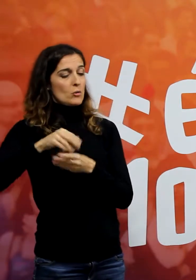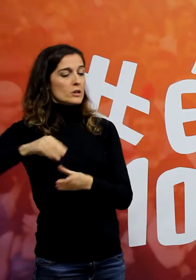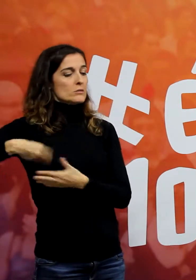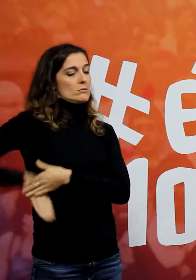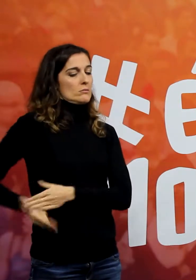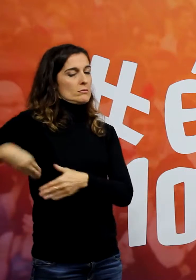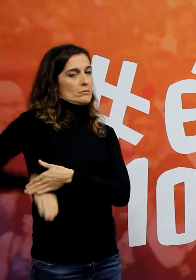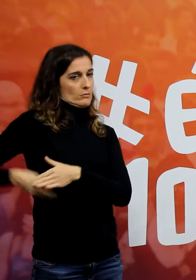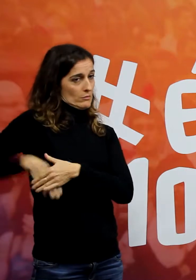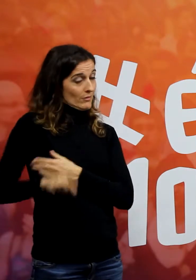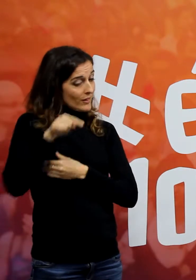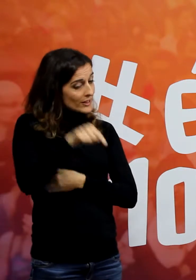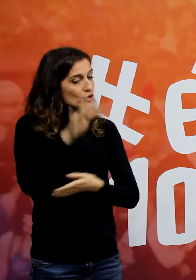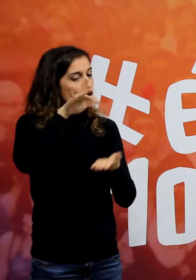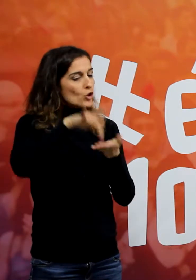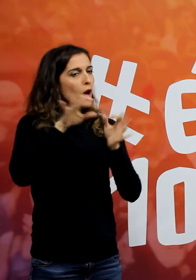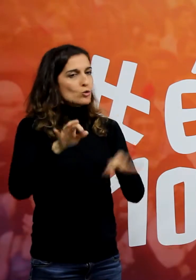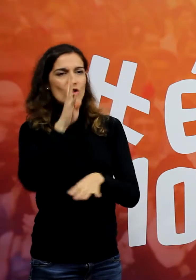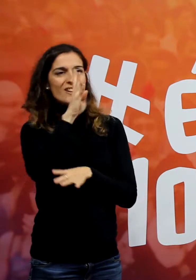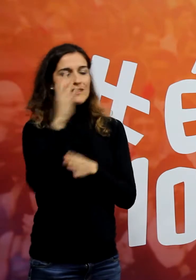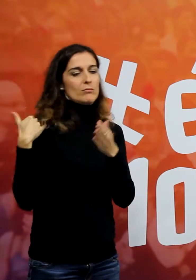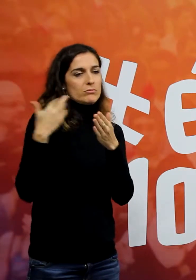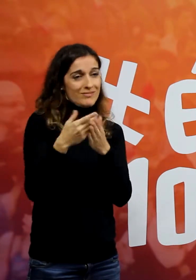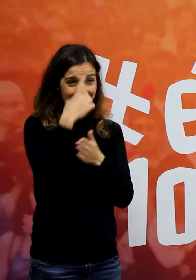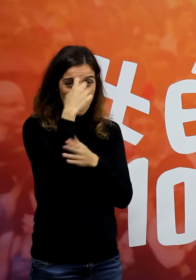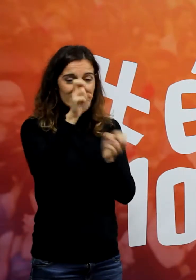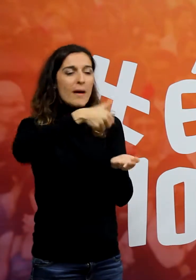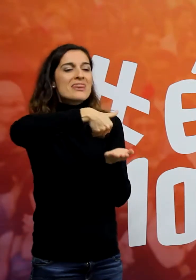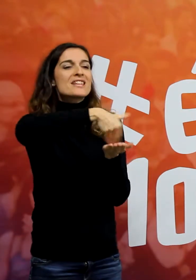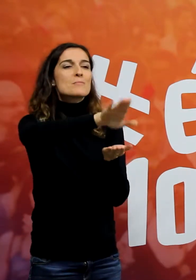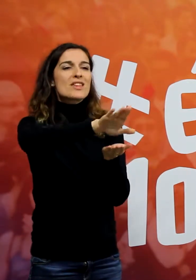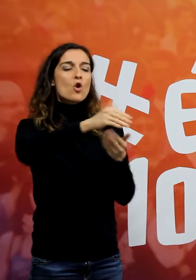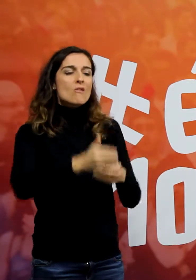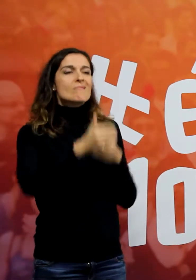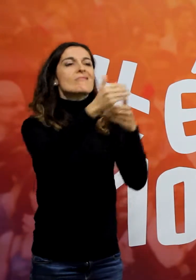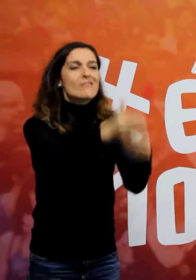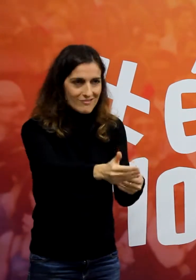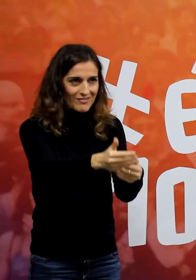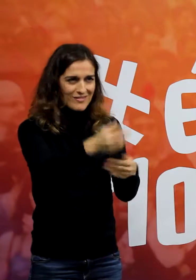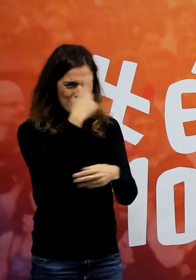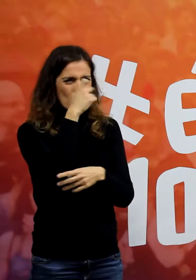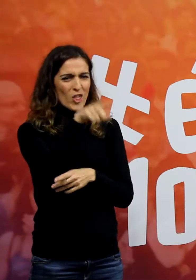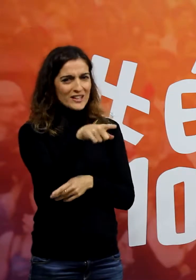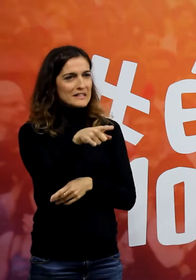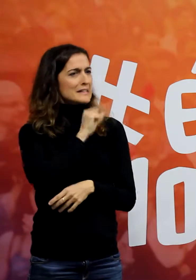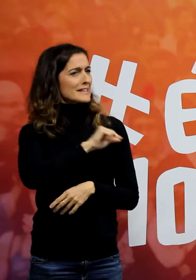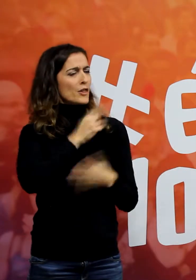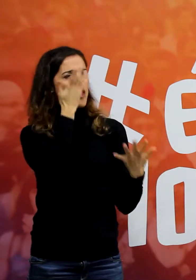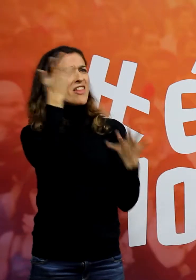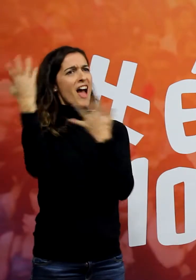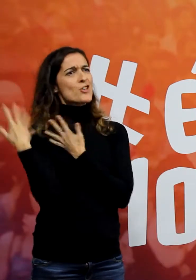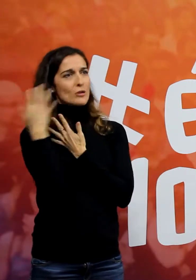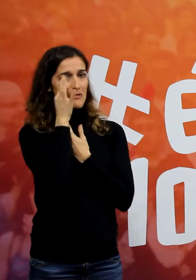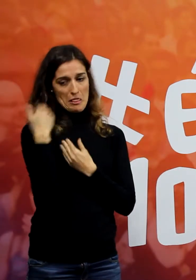passat a esta legislatura. Se'n recordeu del despí d'un diferido? És que pareix que això... A que pareix que fa 10 anys.